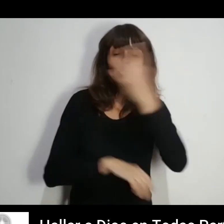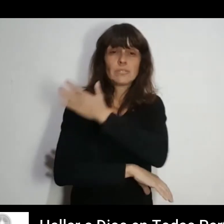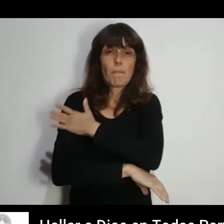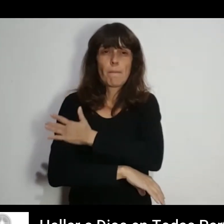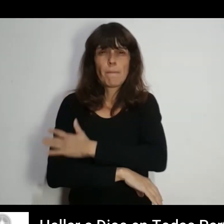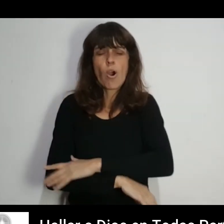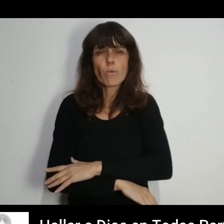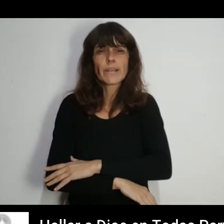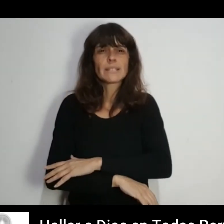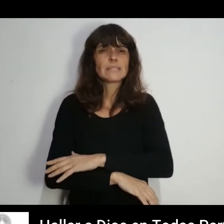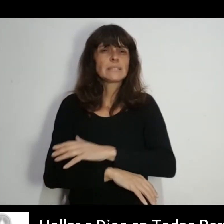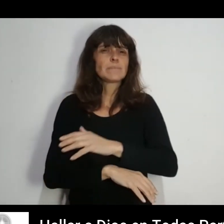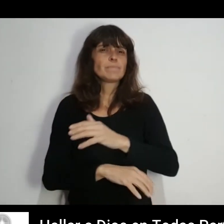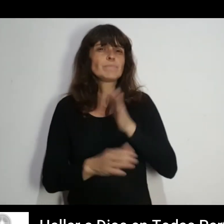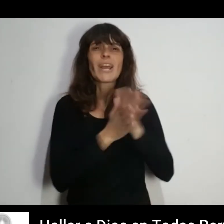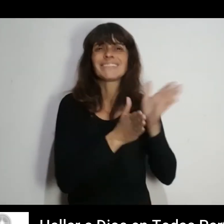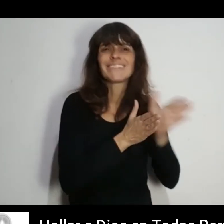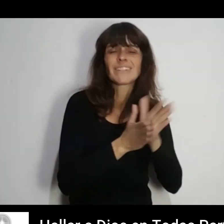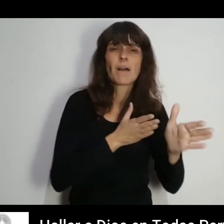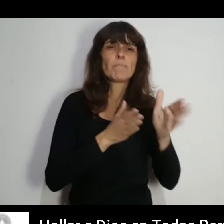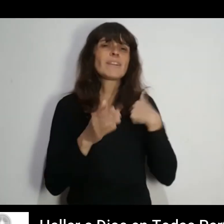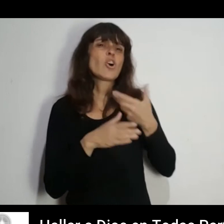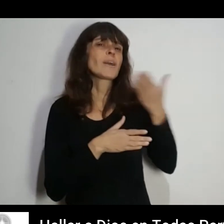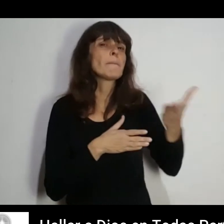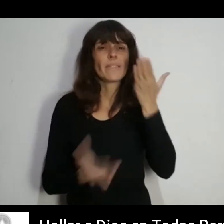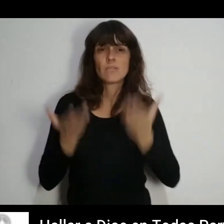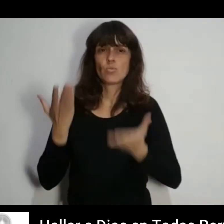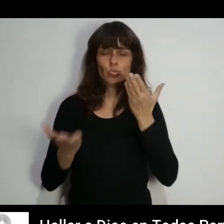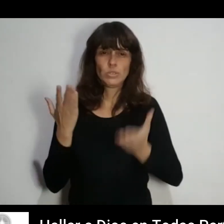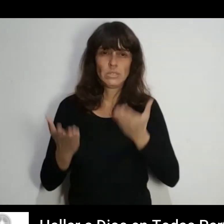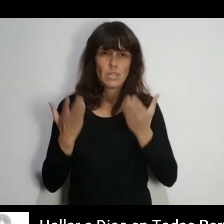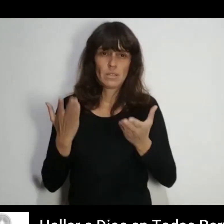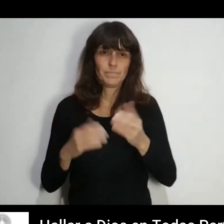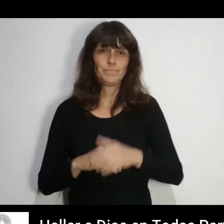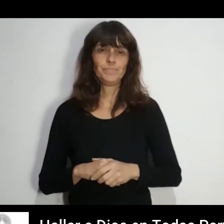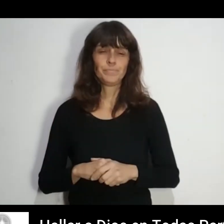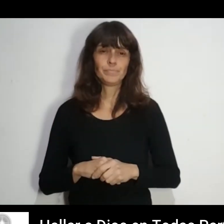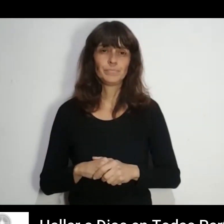Descubrelo en los pobres Los refugiados Y los excluidos que piden justicia